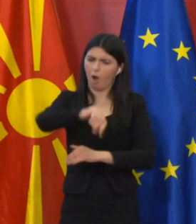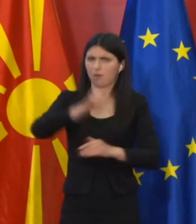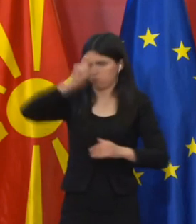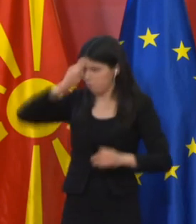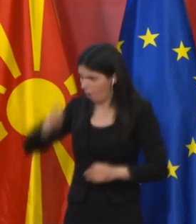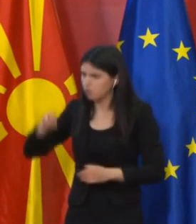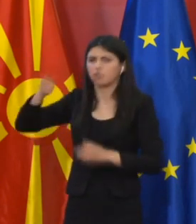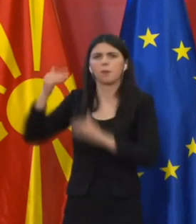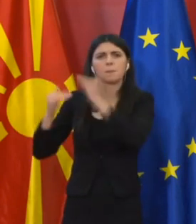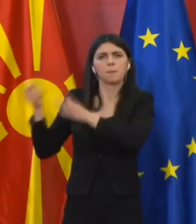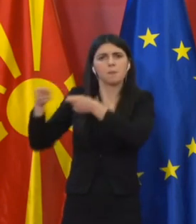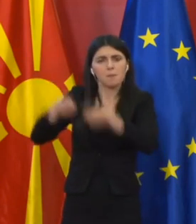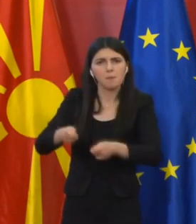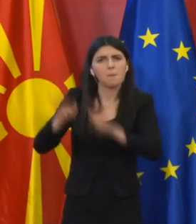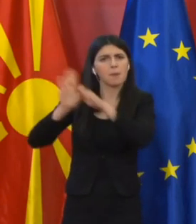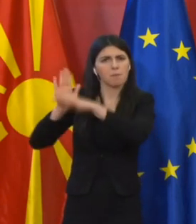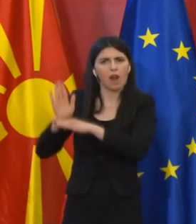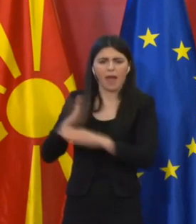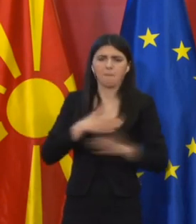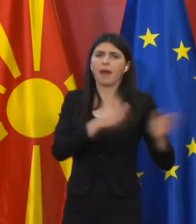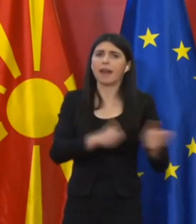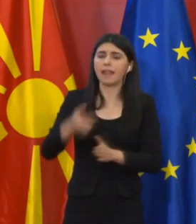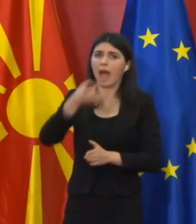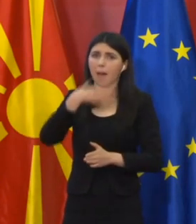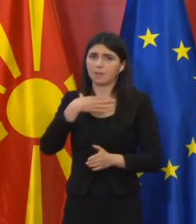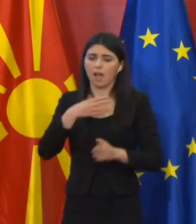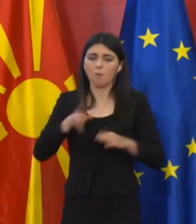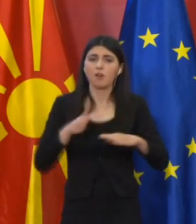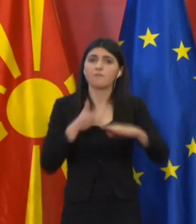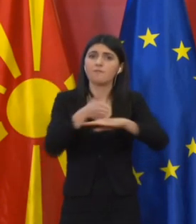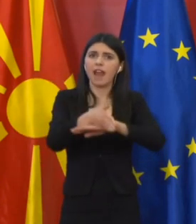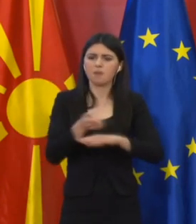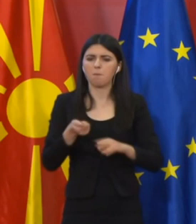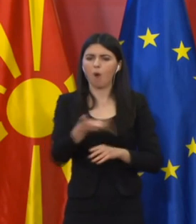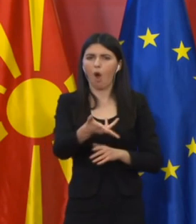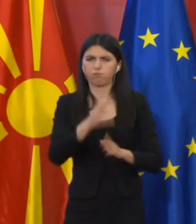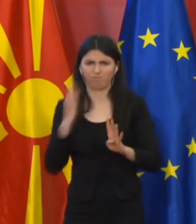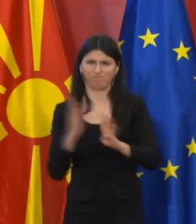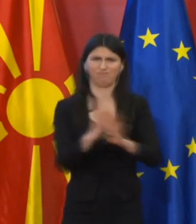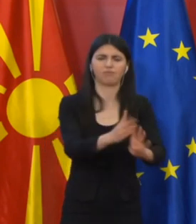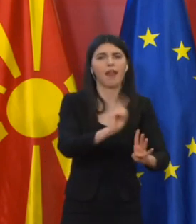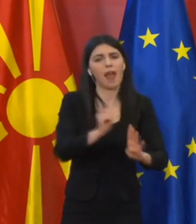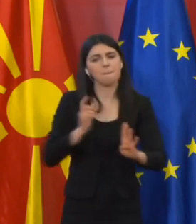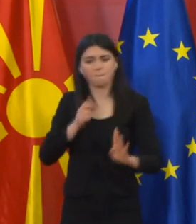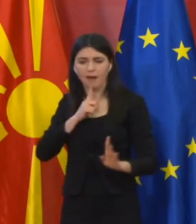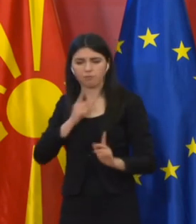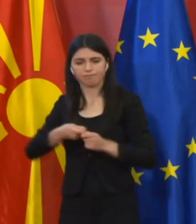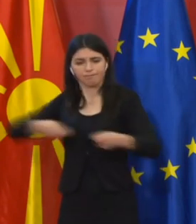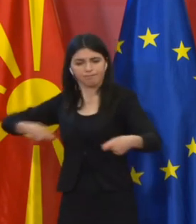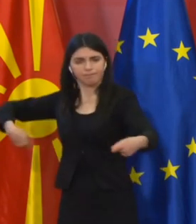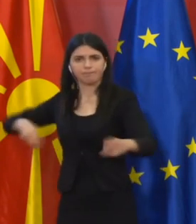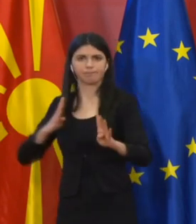препораките, се оддржува ред во аптеките, се дозволува влесно ограничен бројна лица во аптеките, а цените се